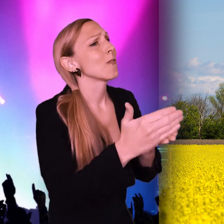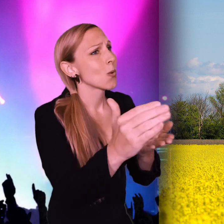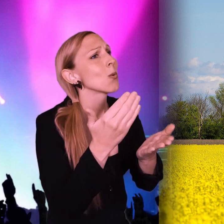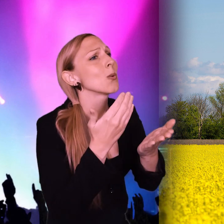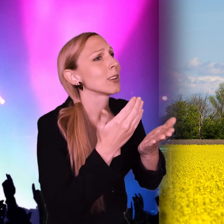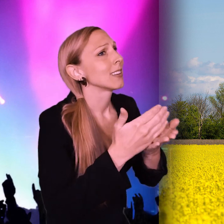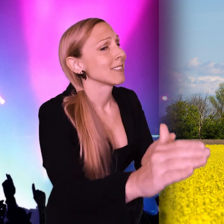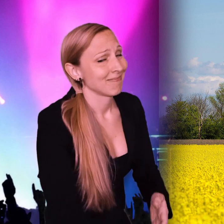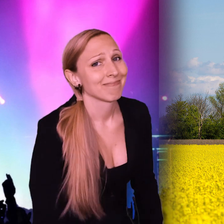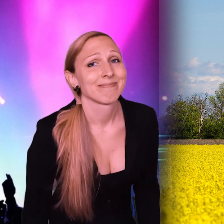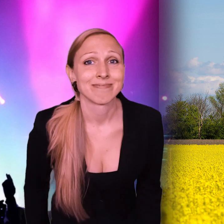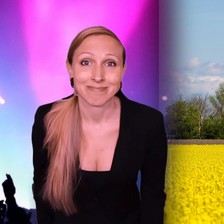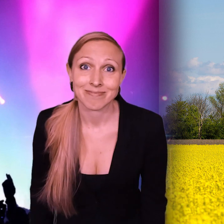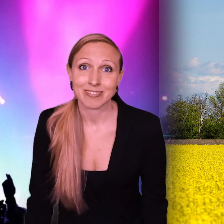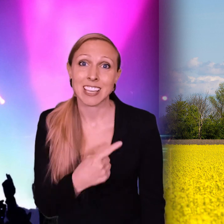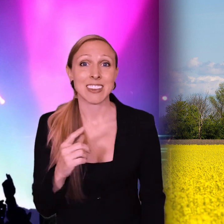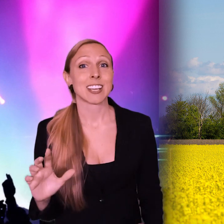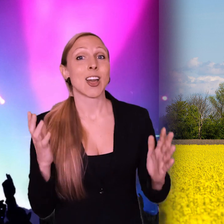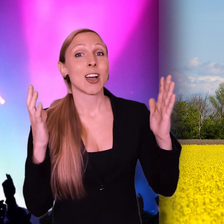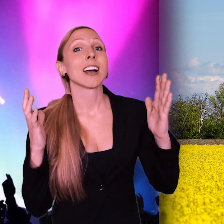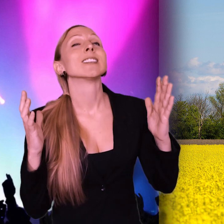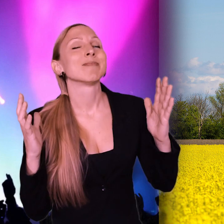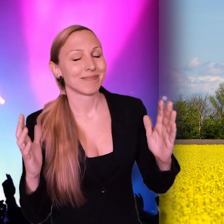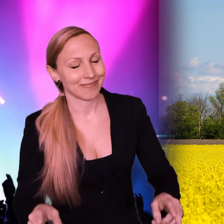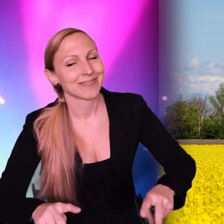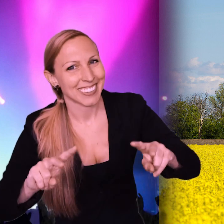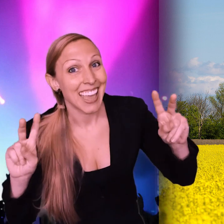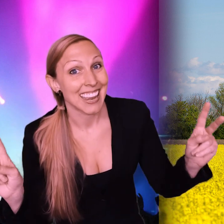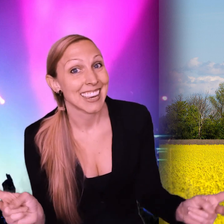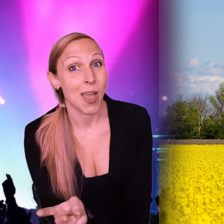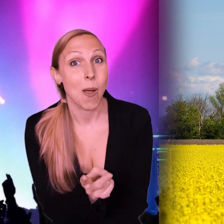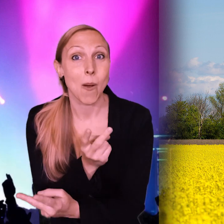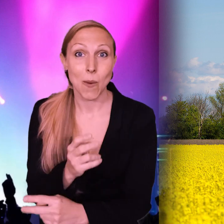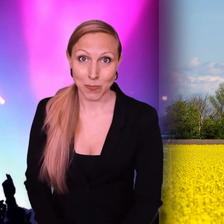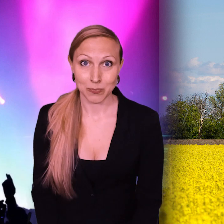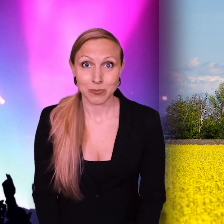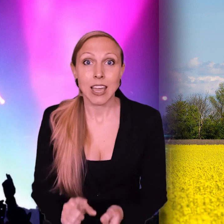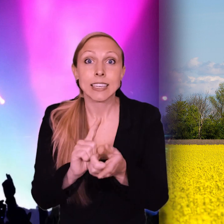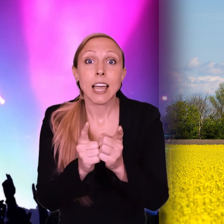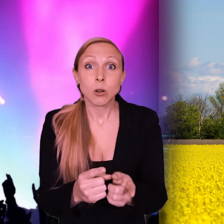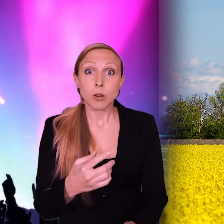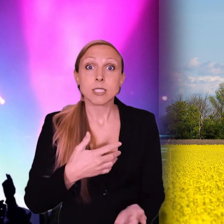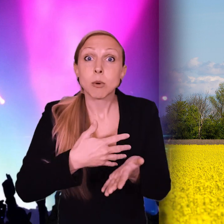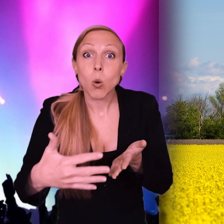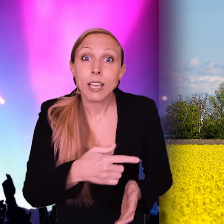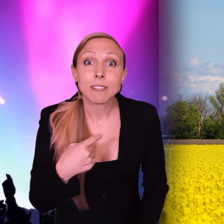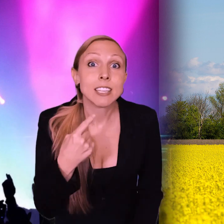bara gå på, vi klarar oss nog ändå Kanske språket vi